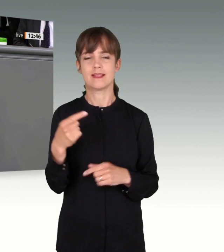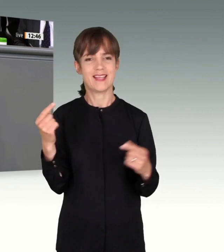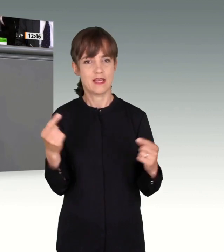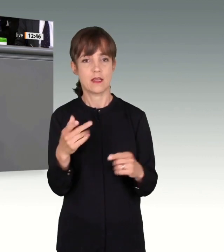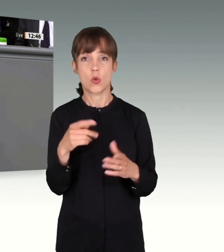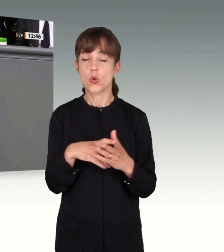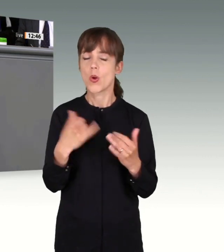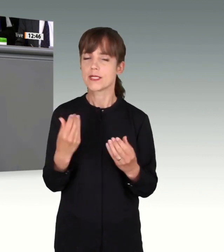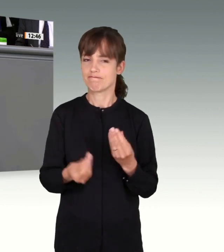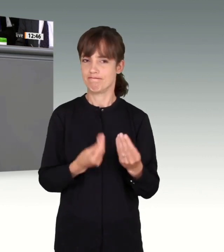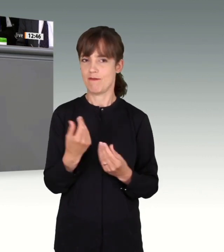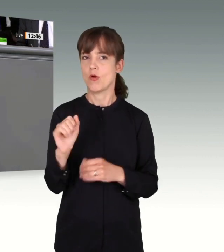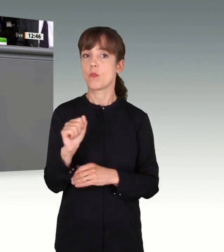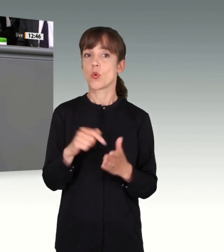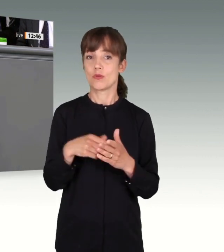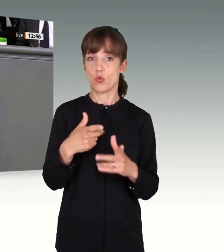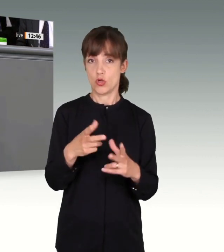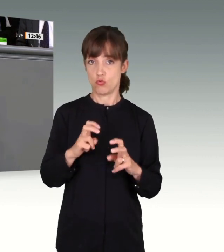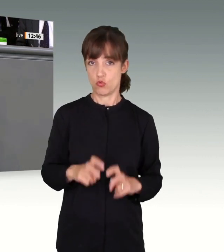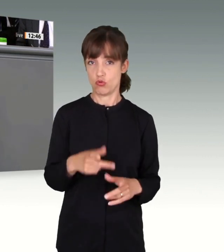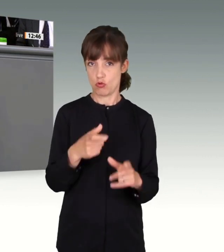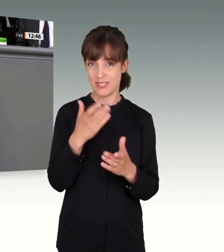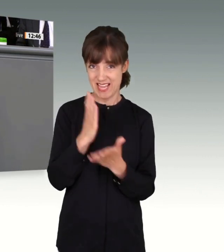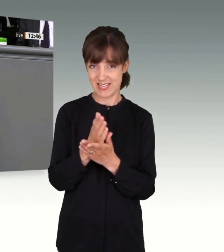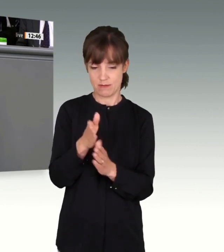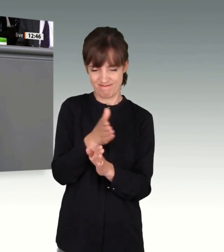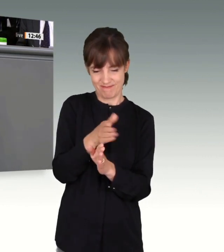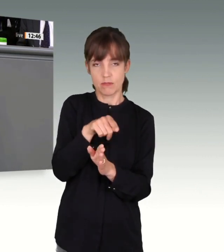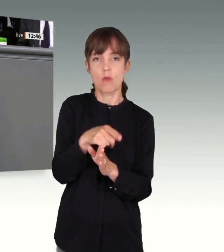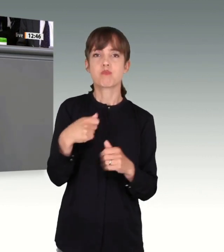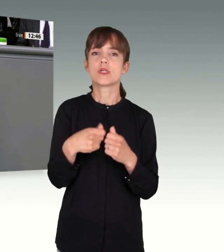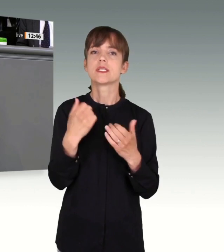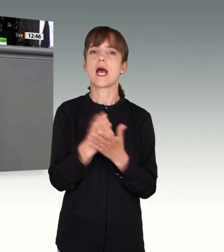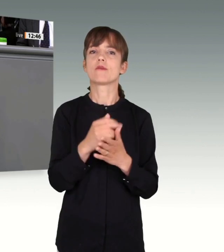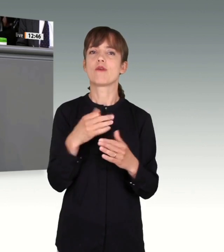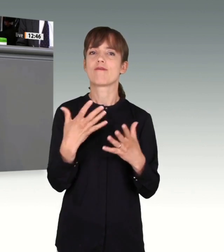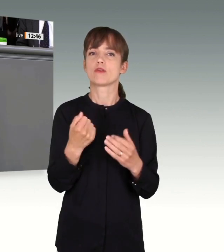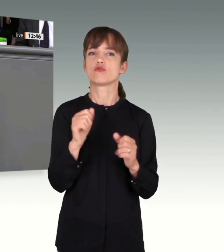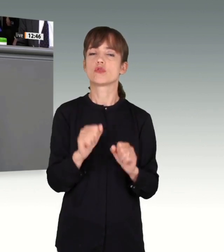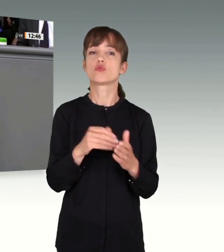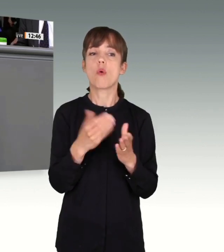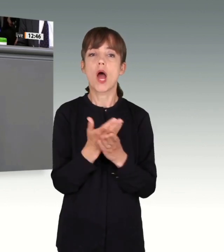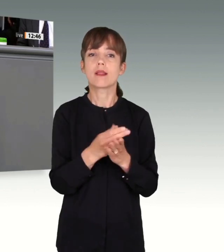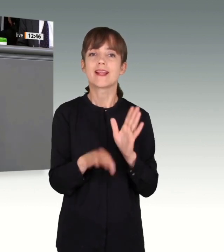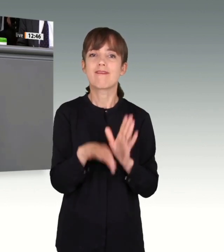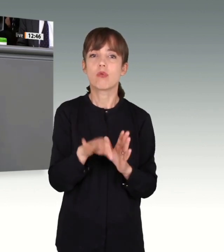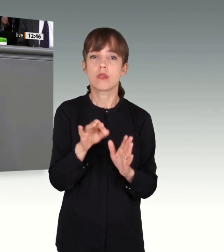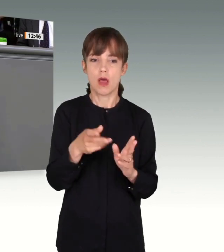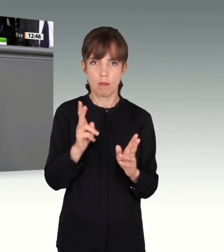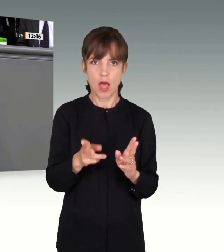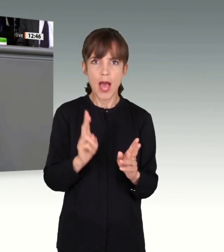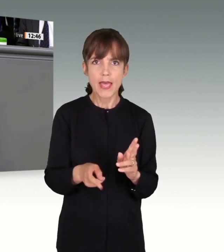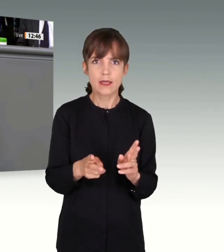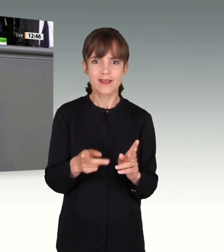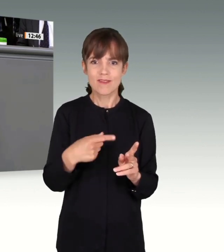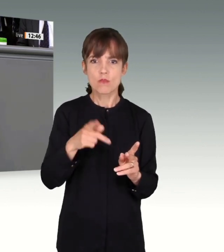Denn kurz vor dem Ende dieses Untersuchungsausschusses wurden im Bundesamt für Verfassungsschutz noch Akten gefunden, die uns aber schon vor drei Jahren hätten